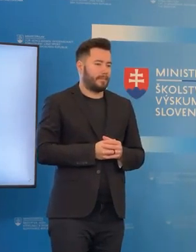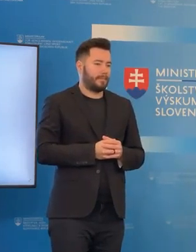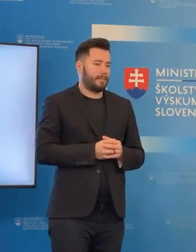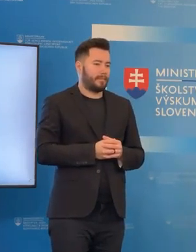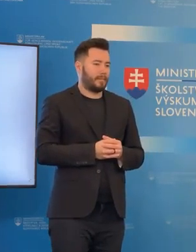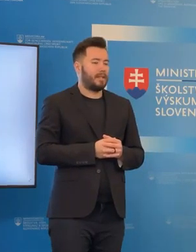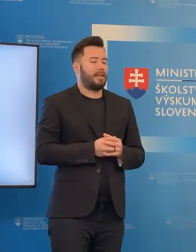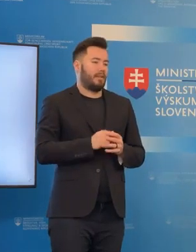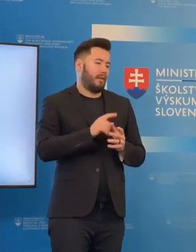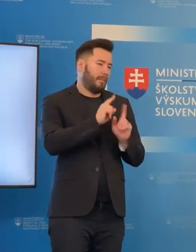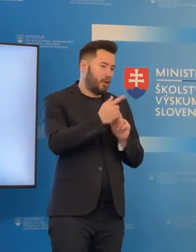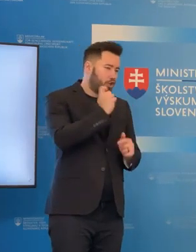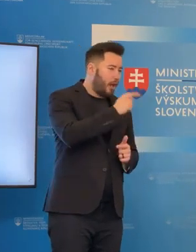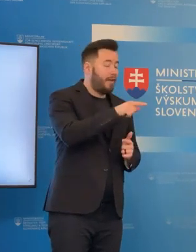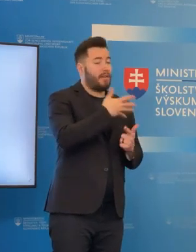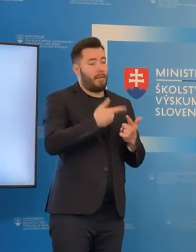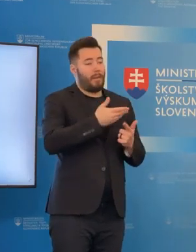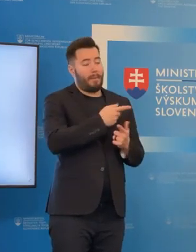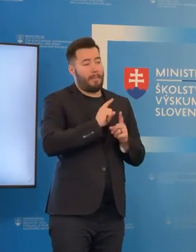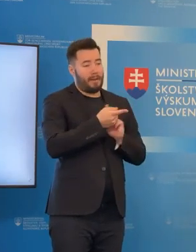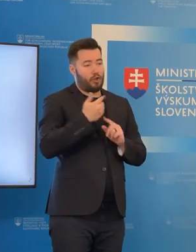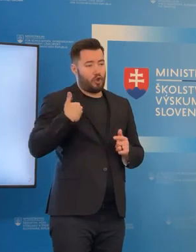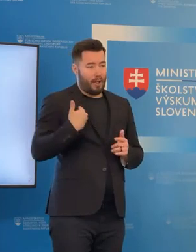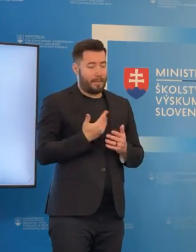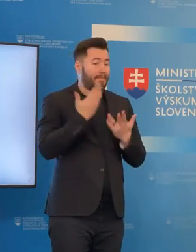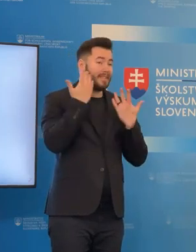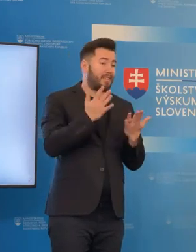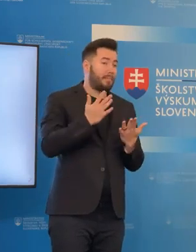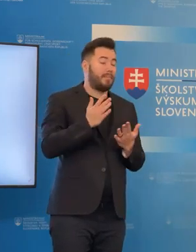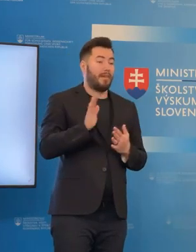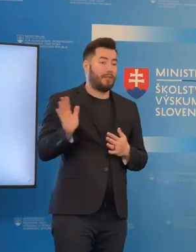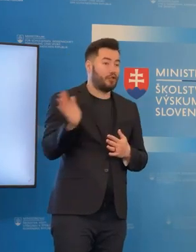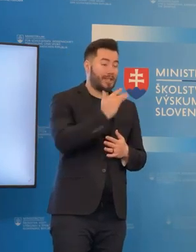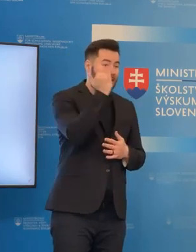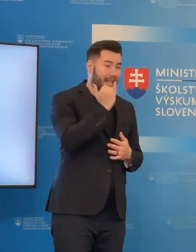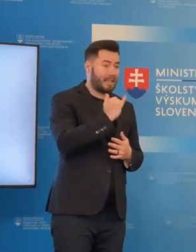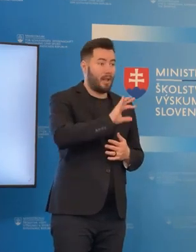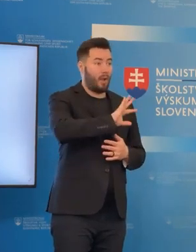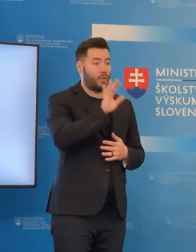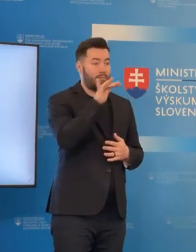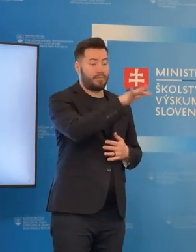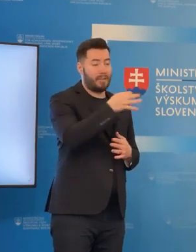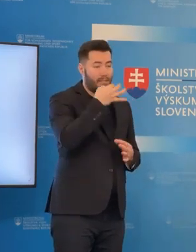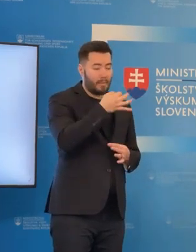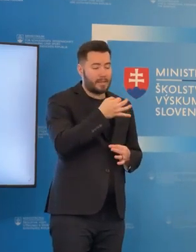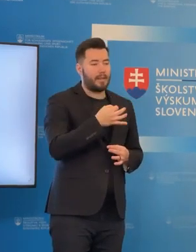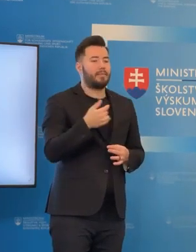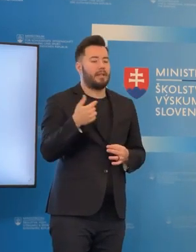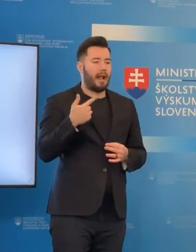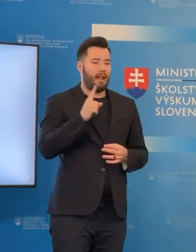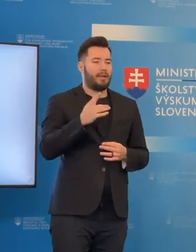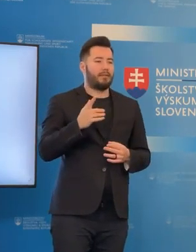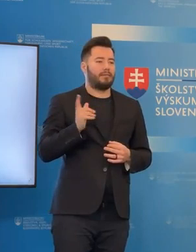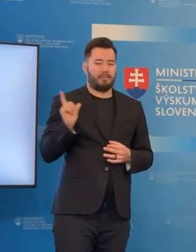respektíve školám. Zatiaľ táto informácia možno sa nedostala všetkým riaditeľom. My sme v komunikácii s Ministerstvom práce